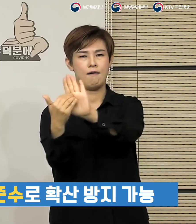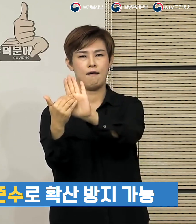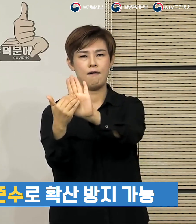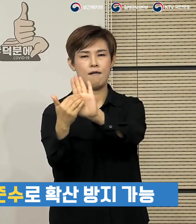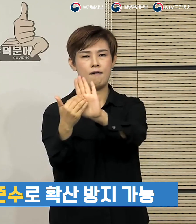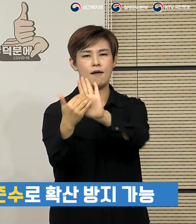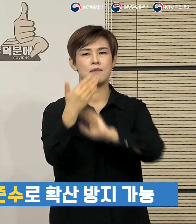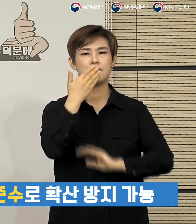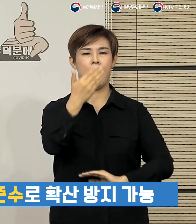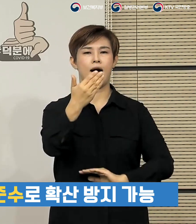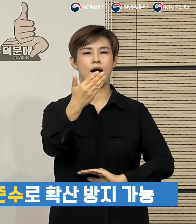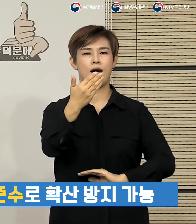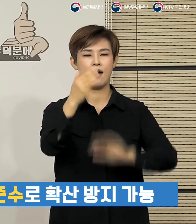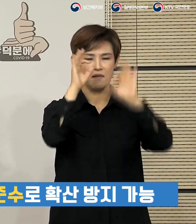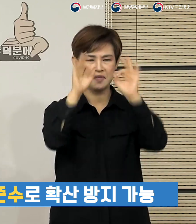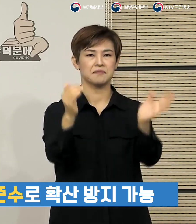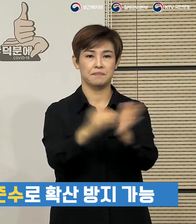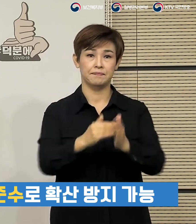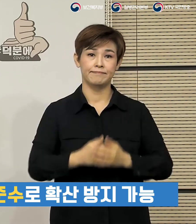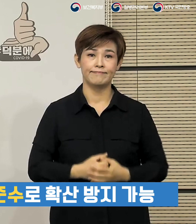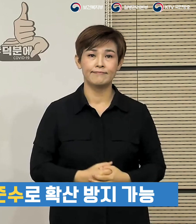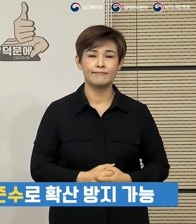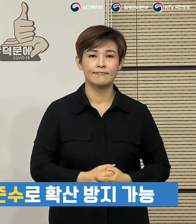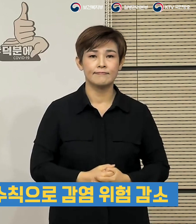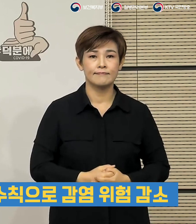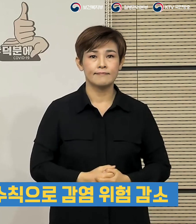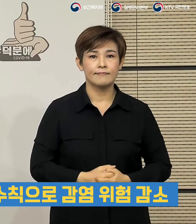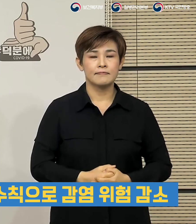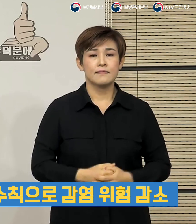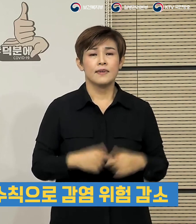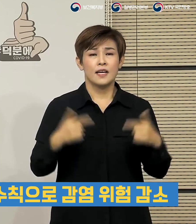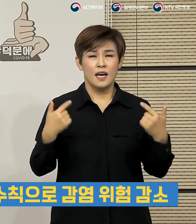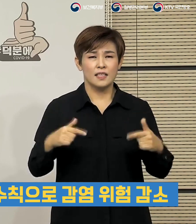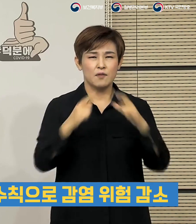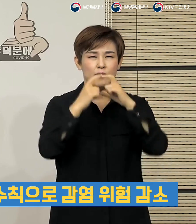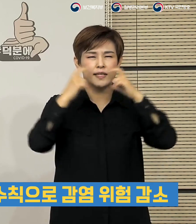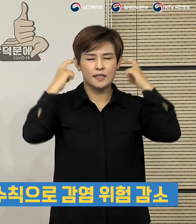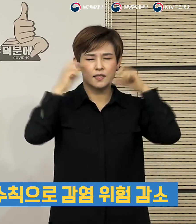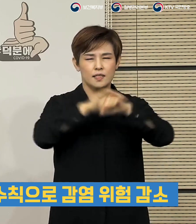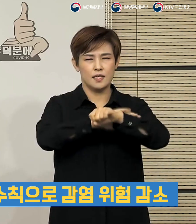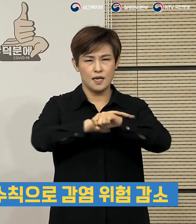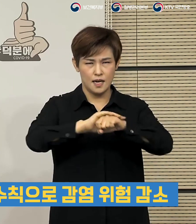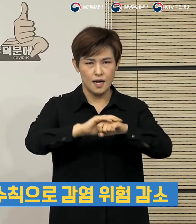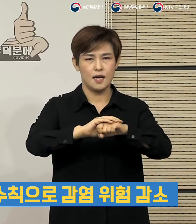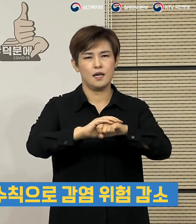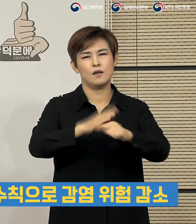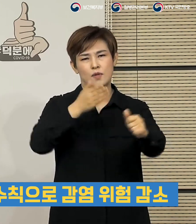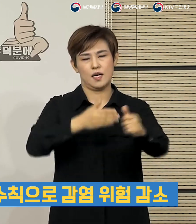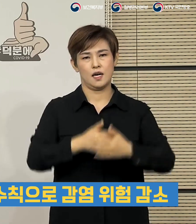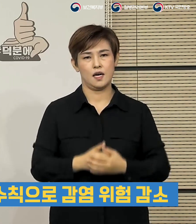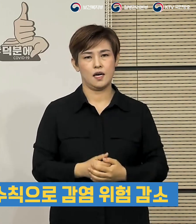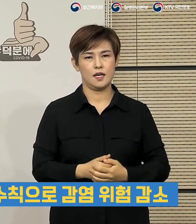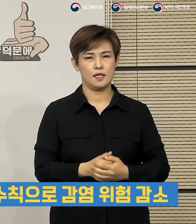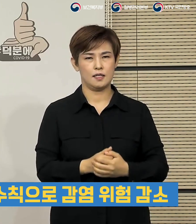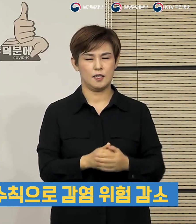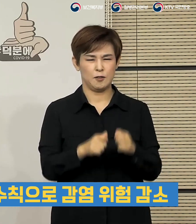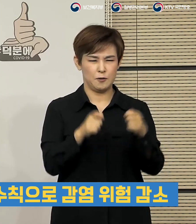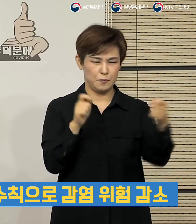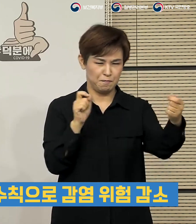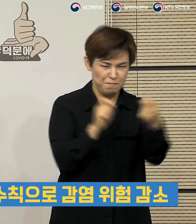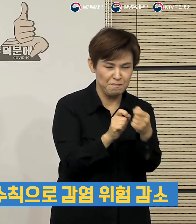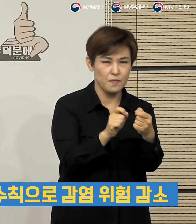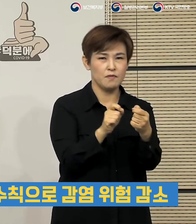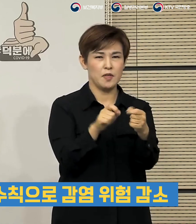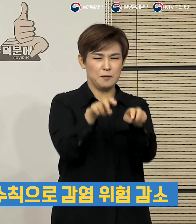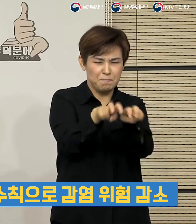실제 사례로 확인할 수 있습니다. 항상 마스크를 제대로 착용하고 밀접, 밀폐,